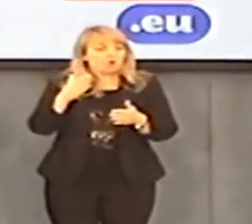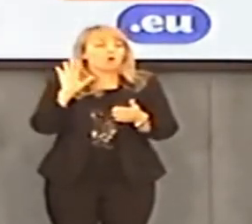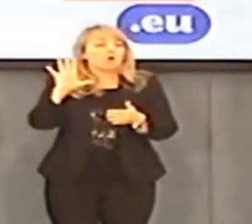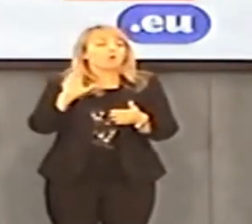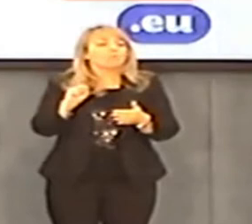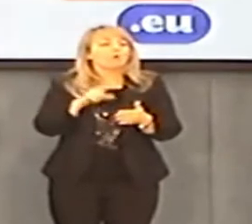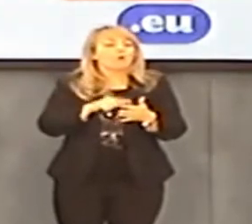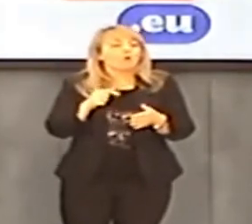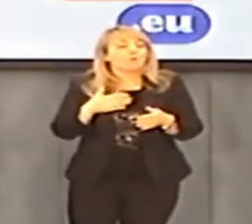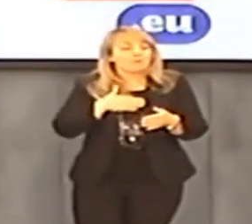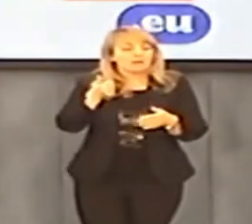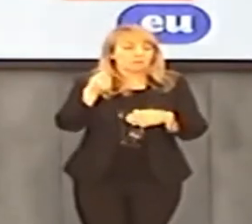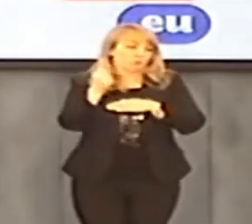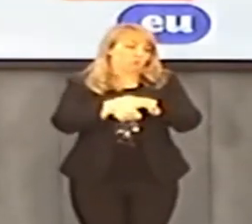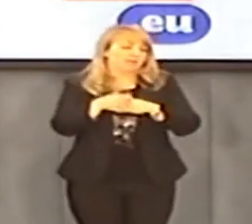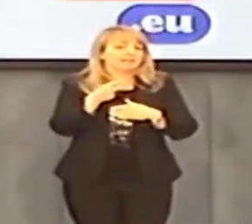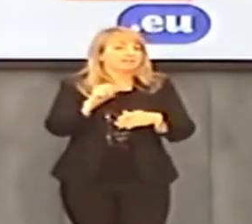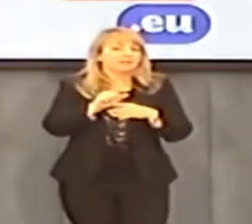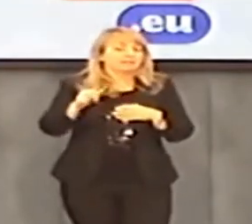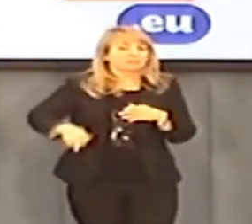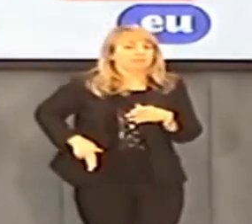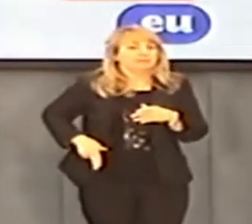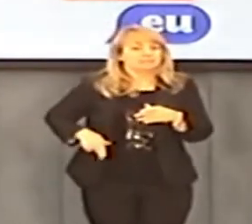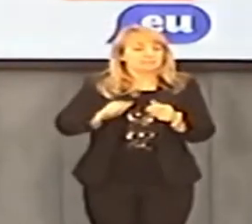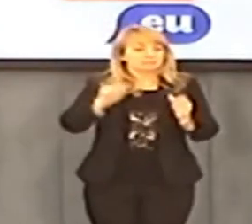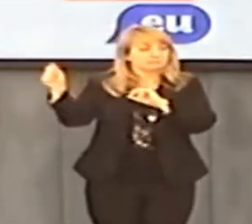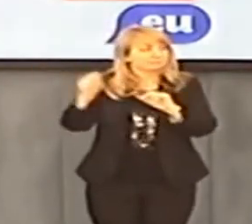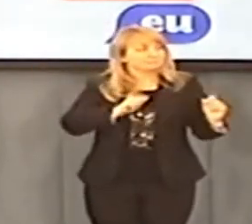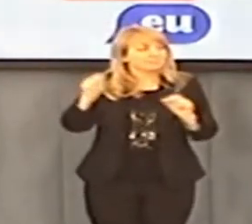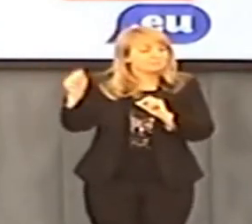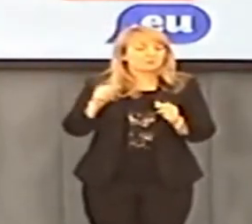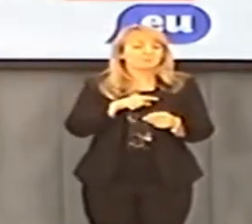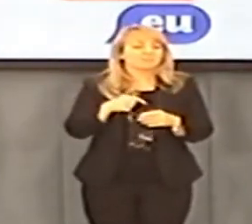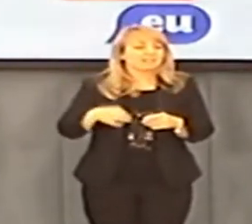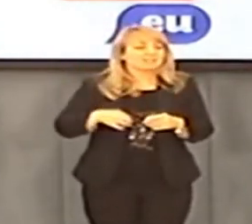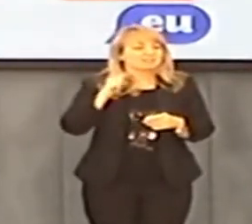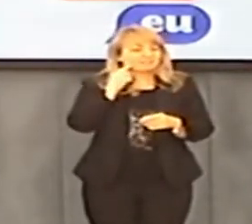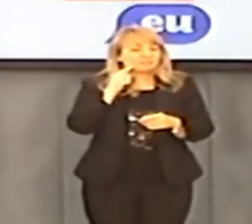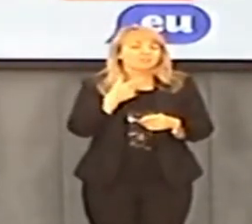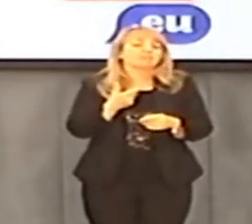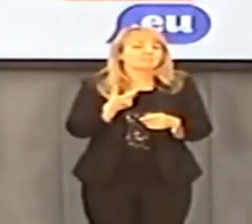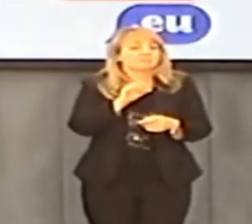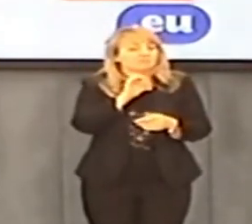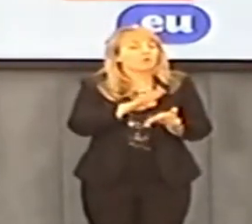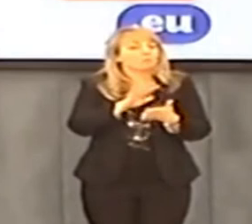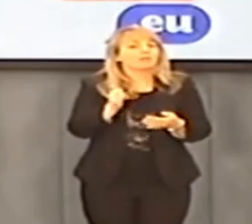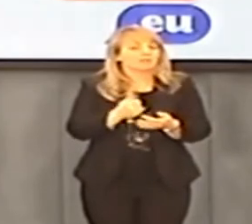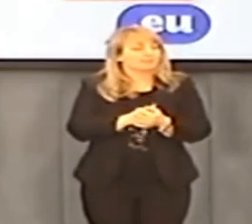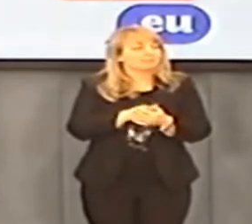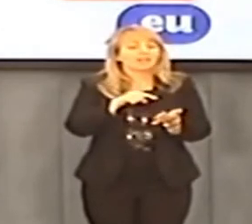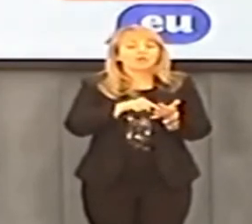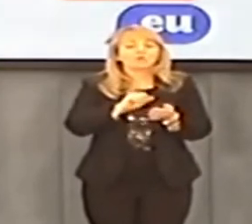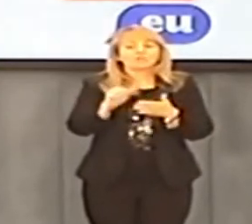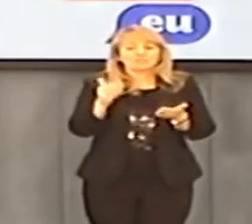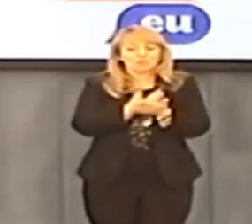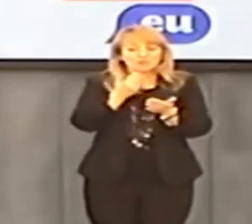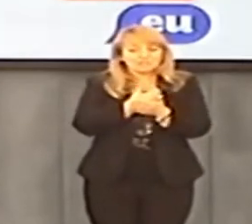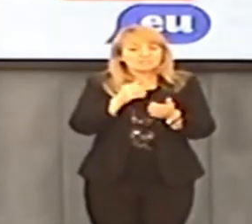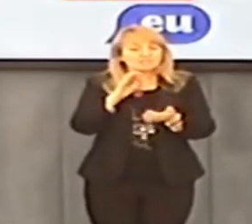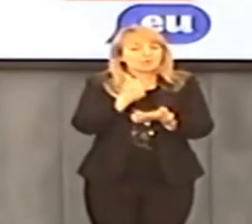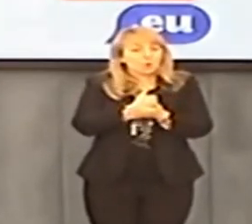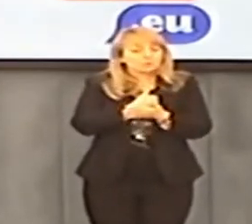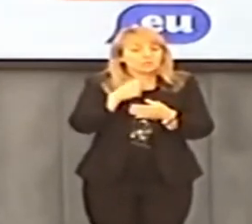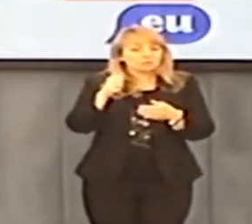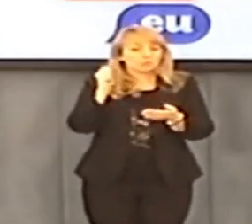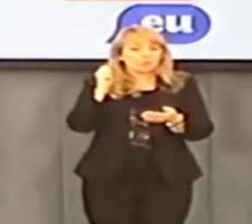prawach członka Platformy, a to dlatego, że już podniósł jedną karę, nie jest ministrem transportu. Pan się uśmiecha, panie przewodniczący, jaki